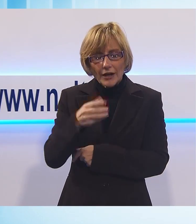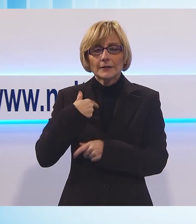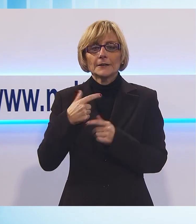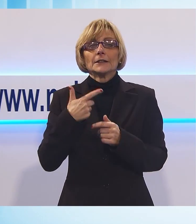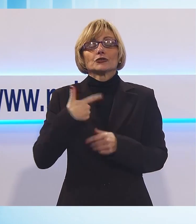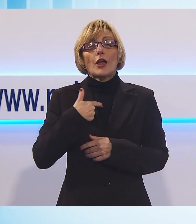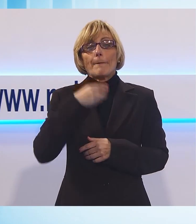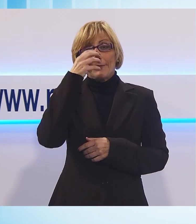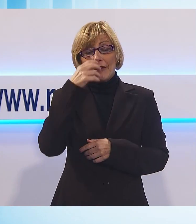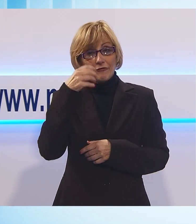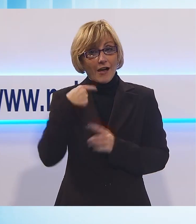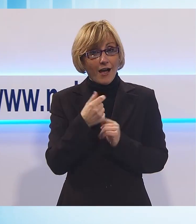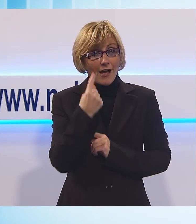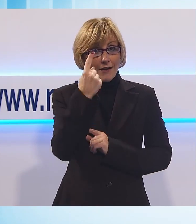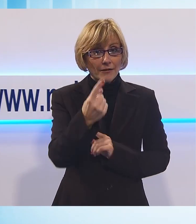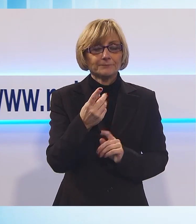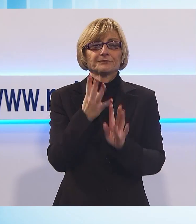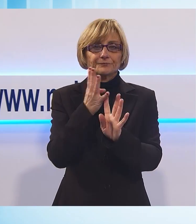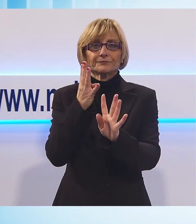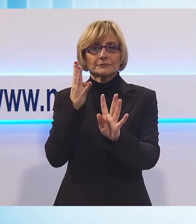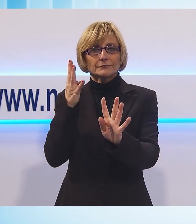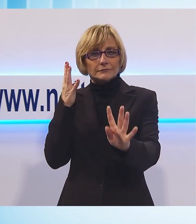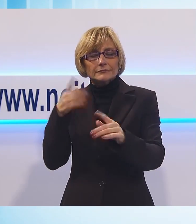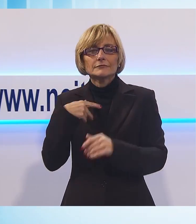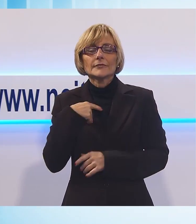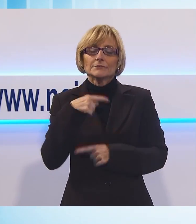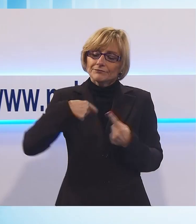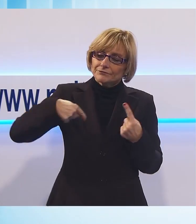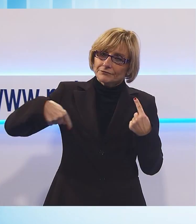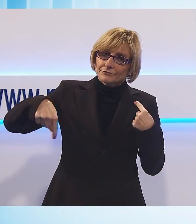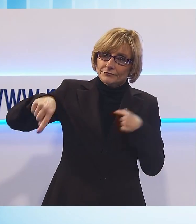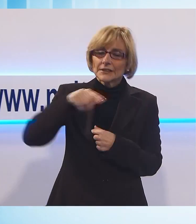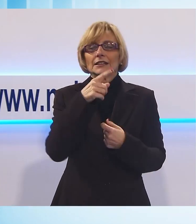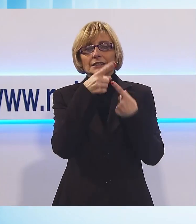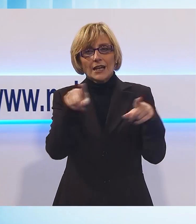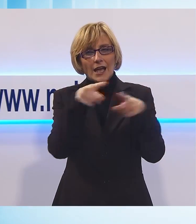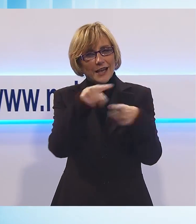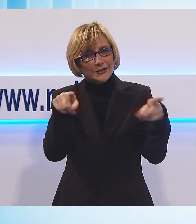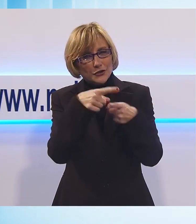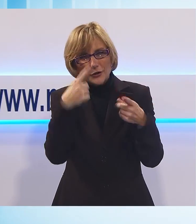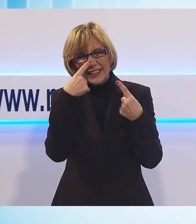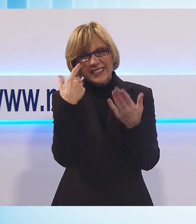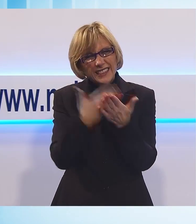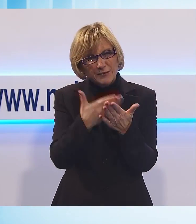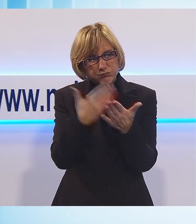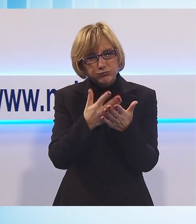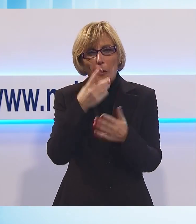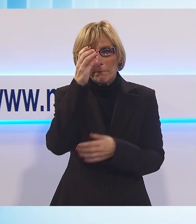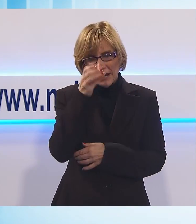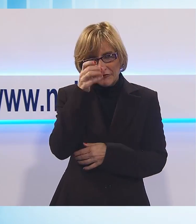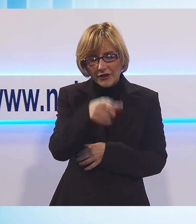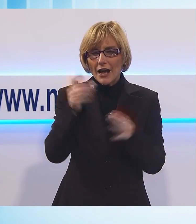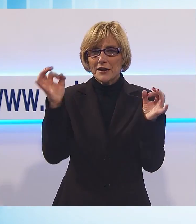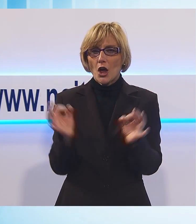Befana o dal Befanotto girano paesi e casolari intonando melodie arcaiche accostate a testi talvolta creati per l'occasione, in